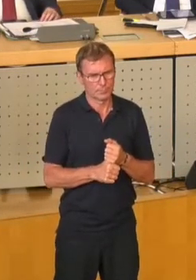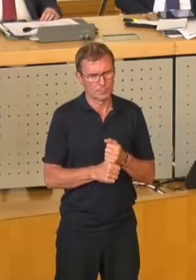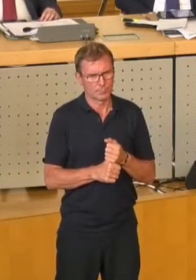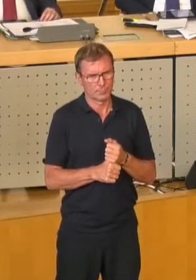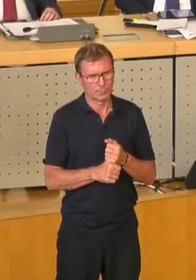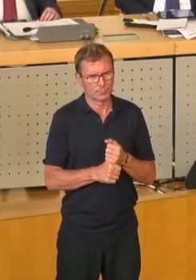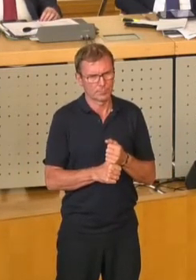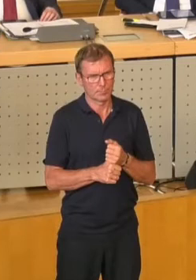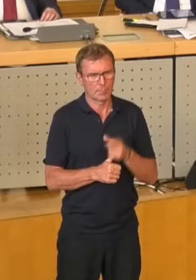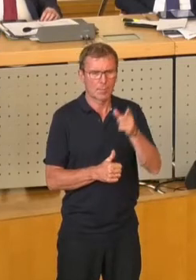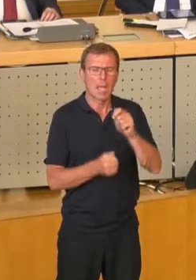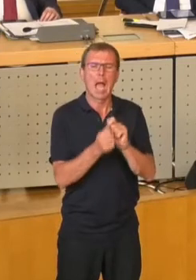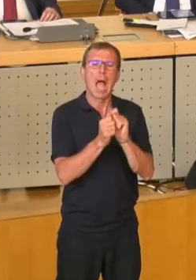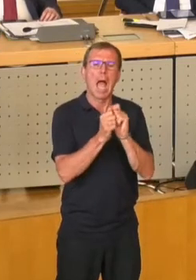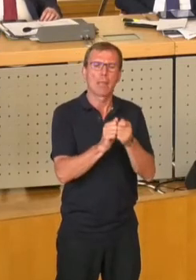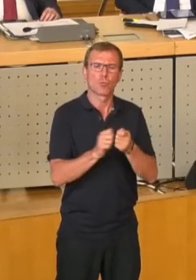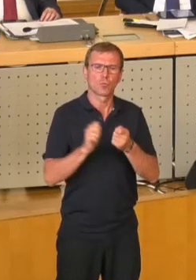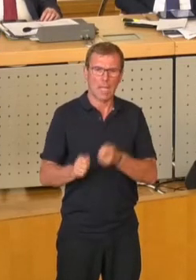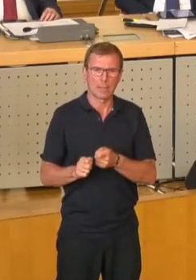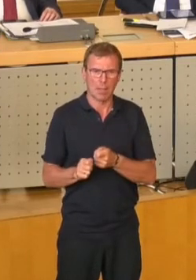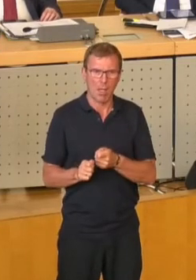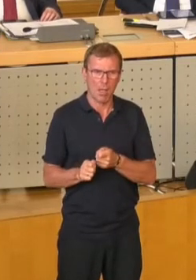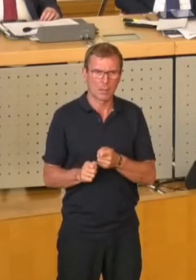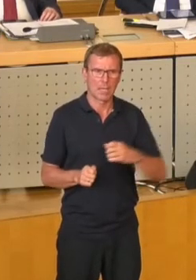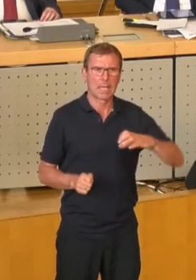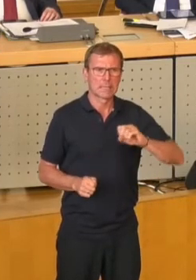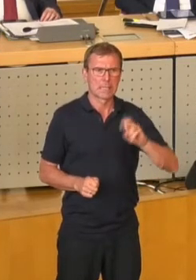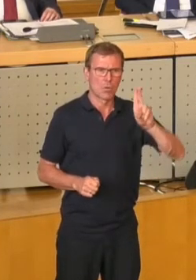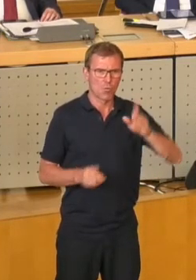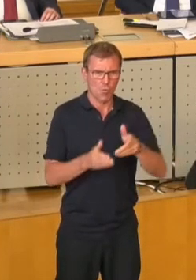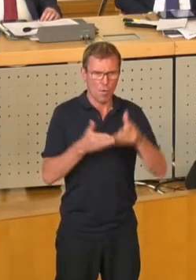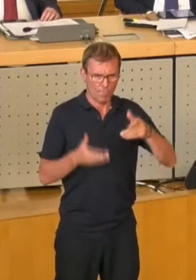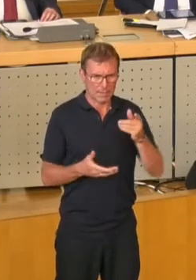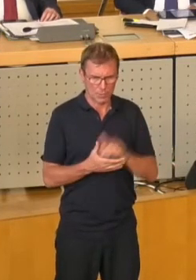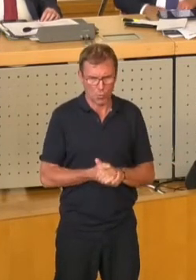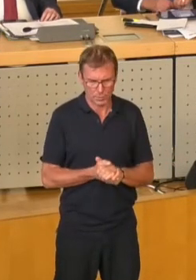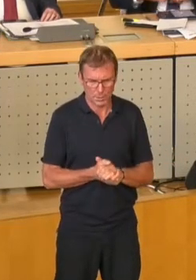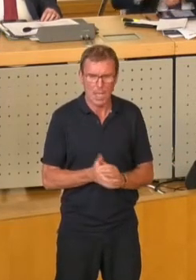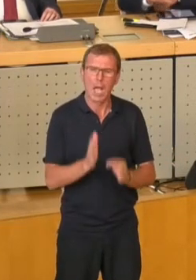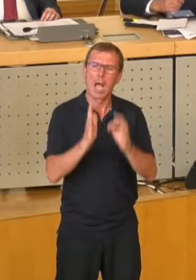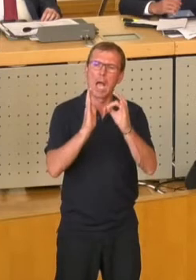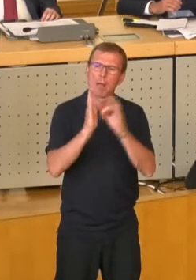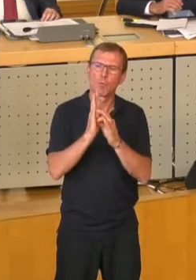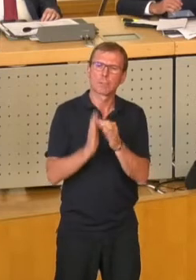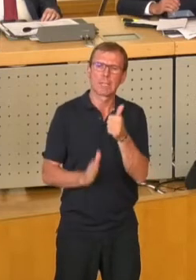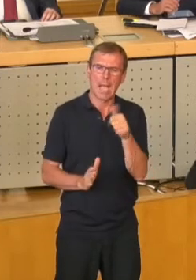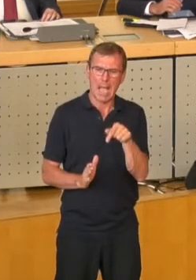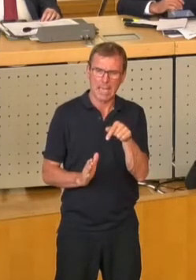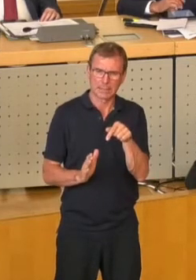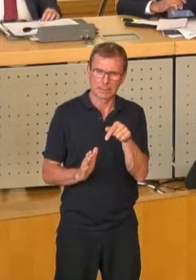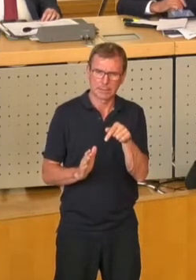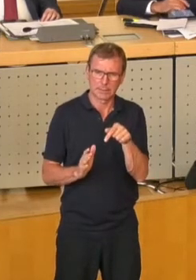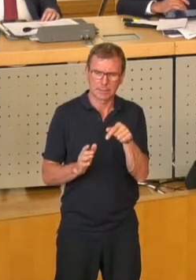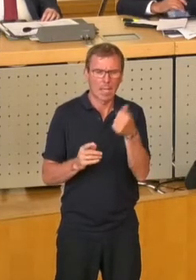Änderungsantrag der CDU im Punkt 1, eine